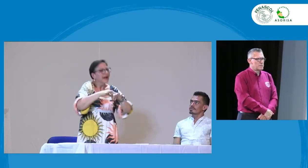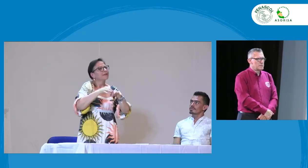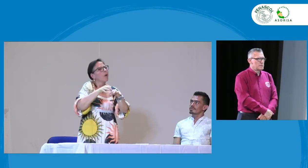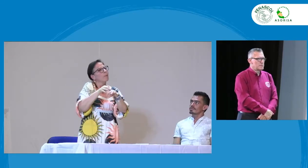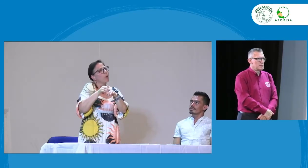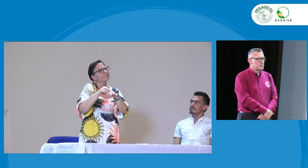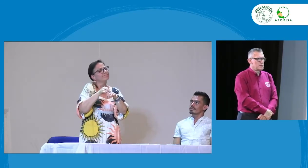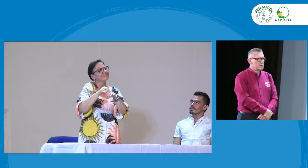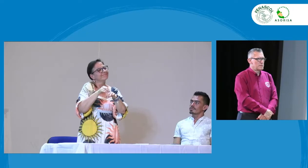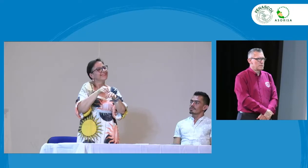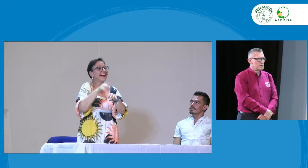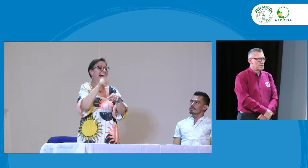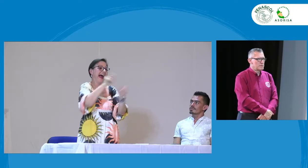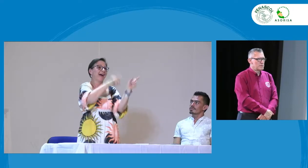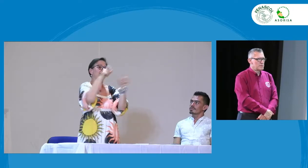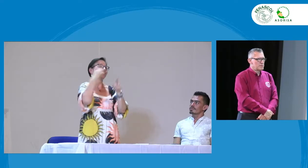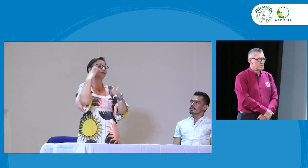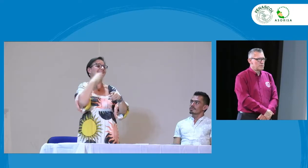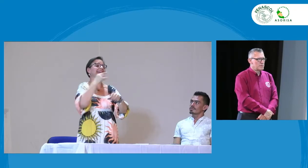Alejandro Gaviria entonces es importante que